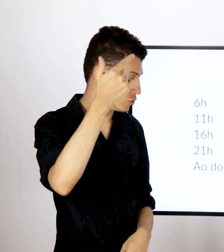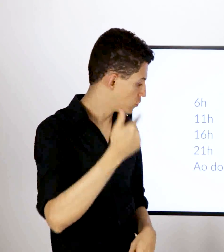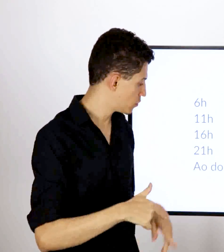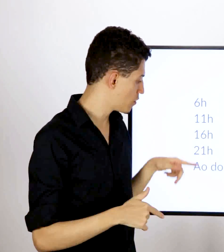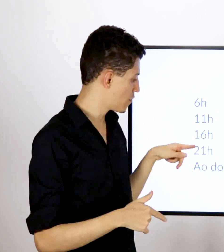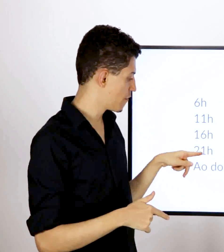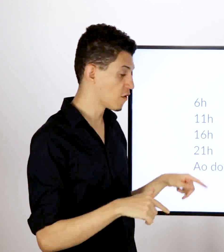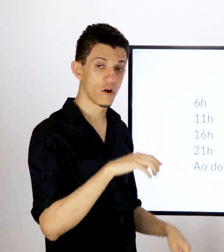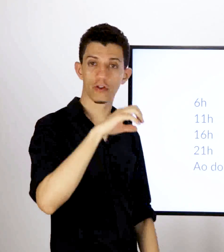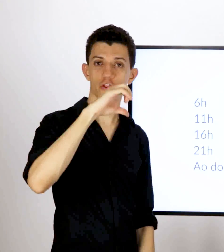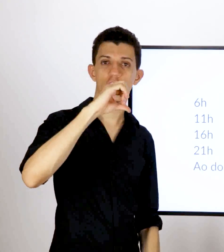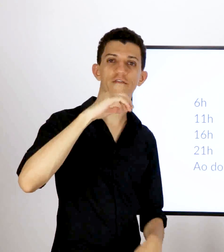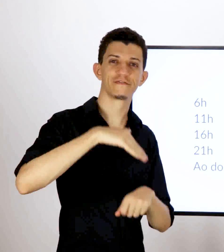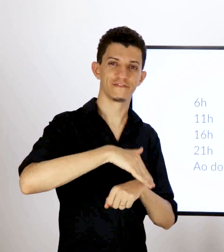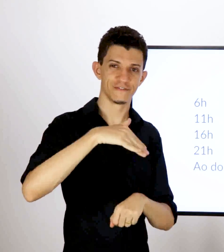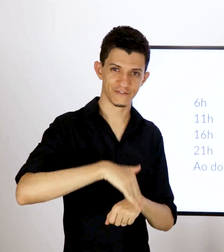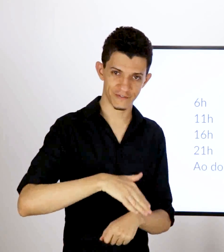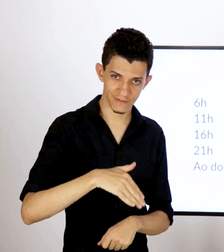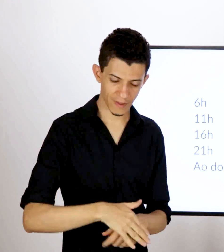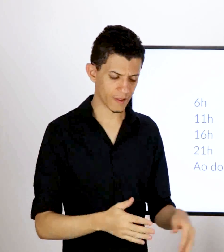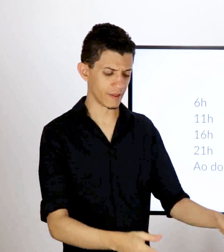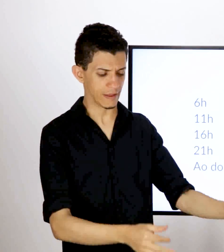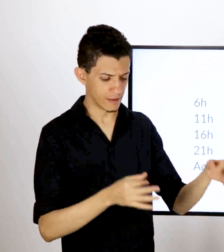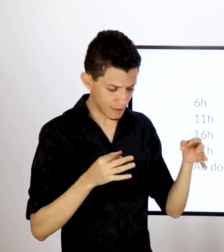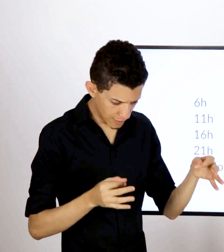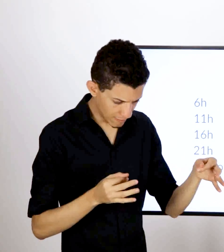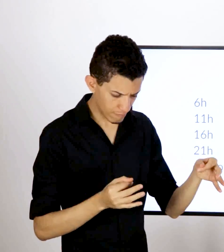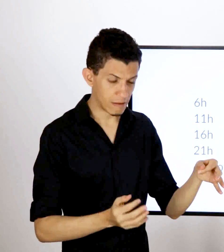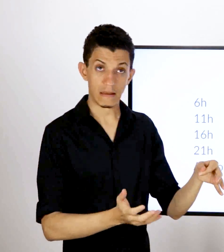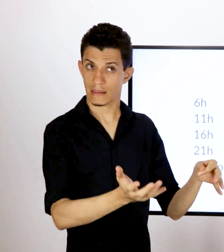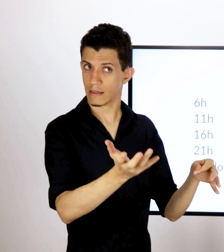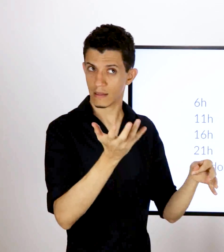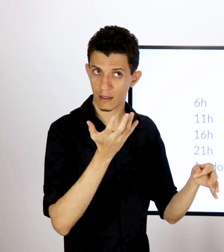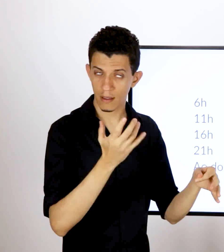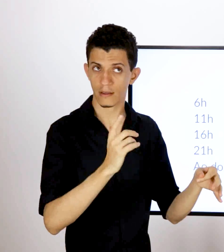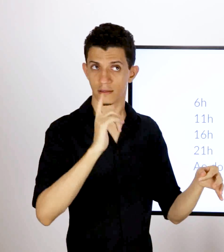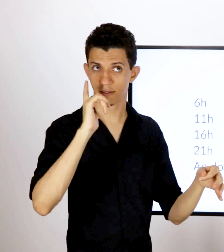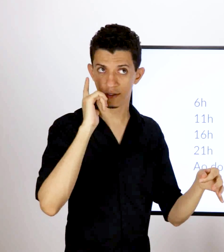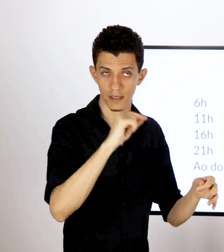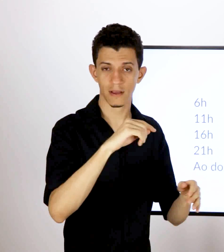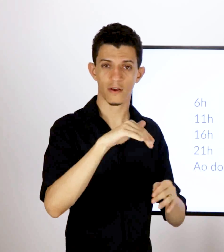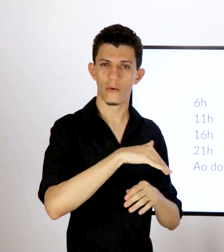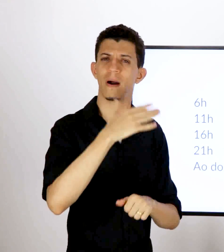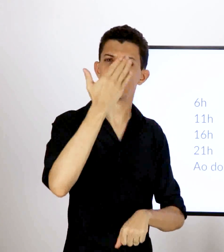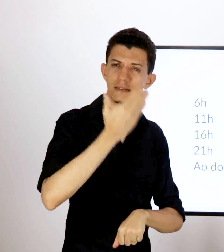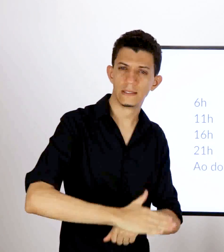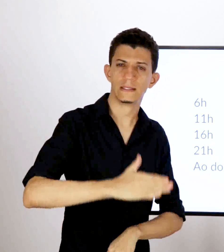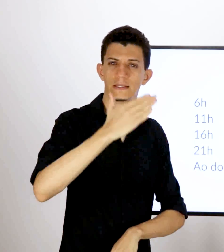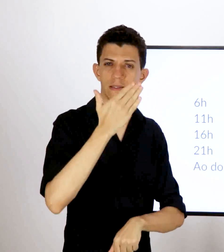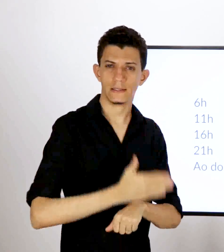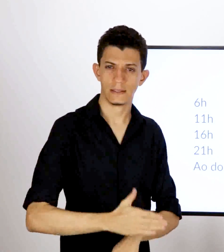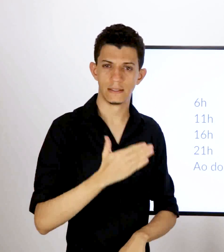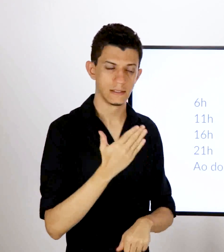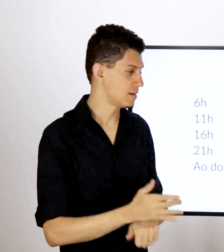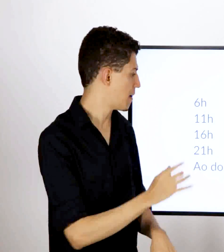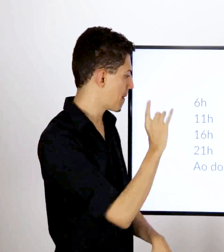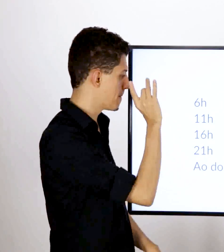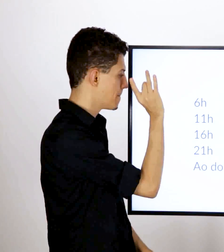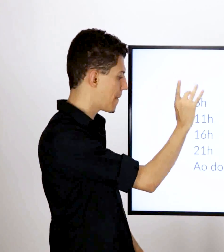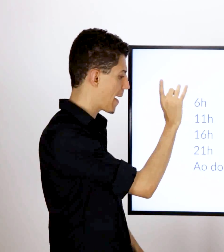com o que você está sinalizando agora. Por fim, à noite, às nove da noite, novamente, você faz a sinalização. Ou seja, você vai fazer várias